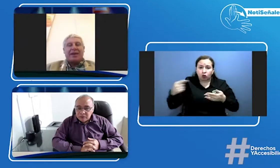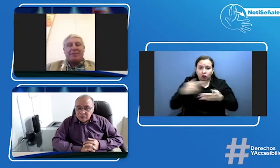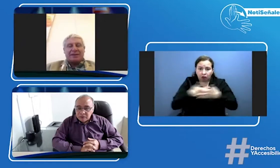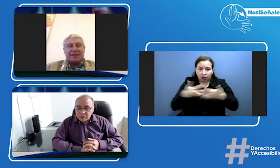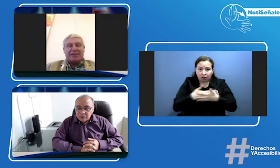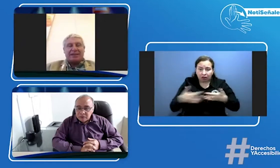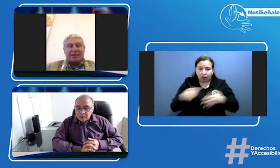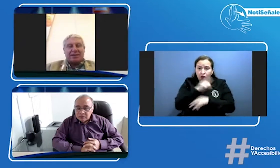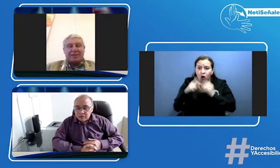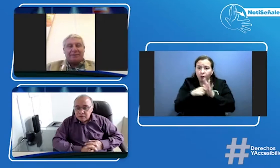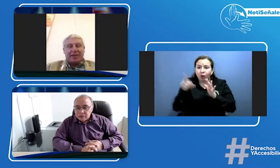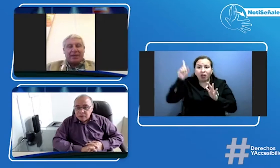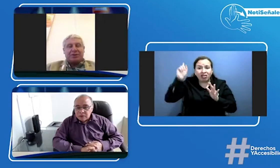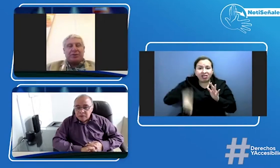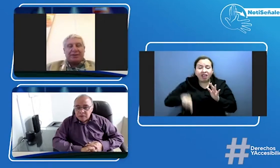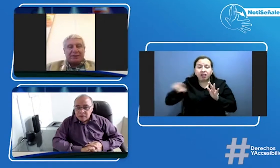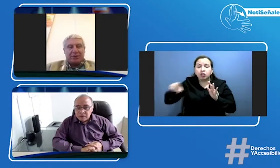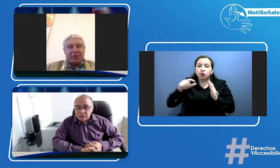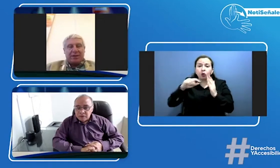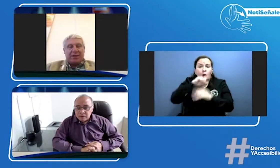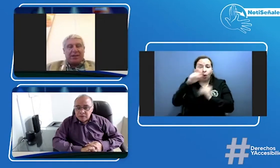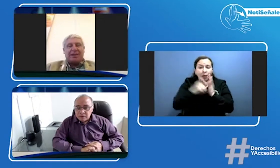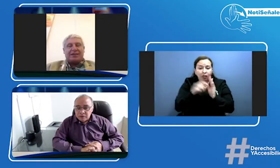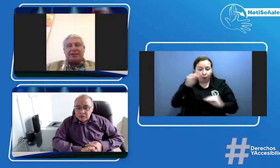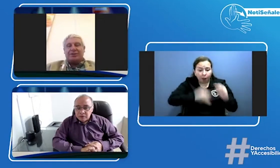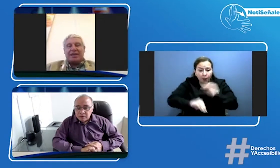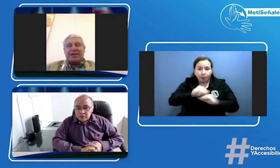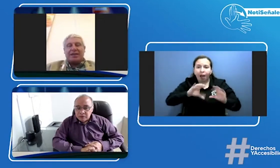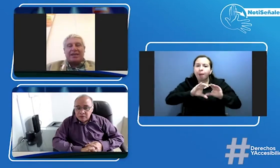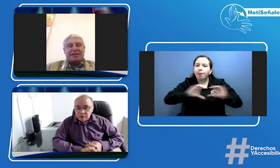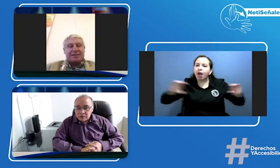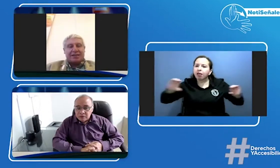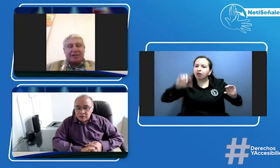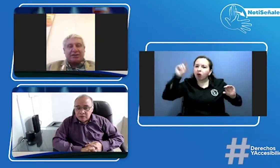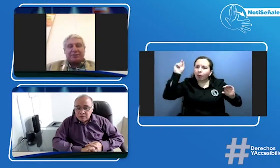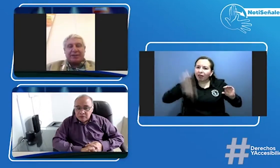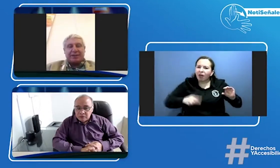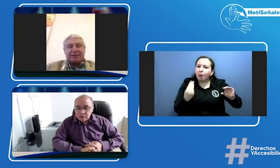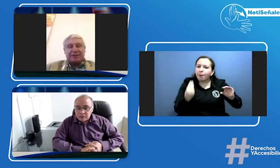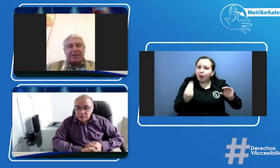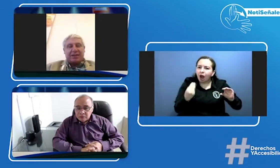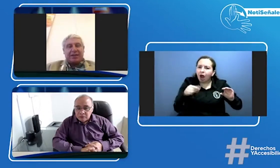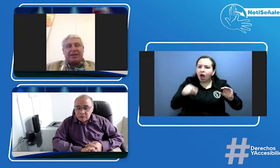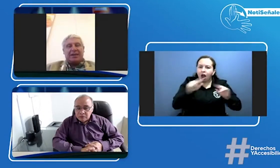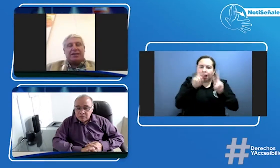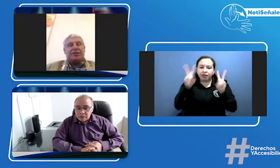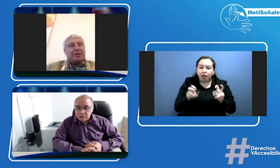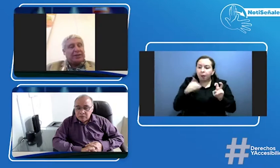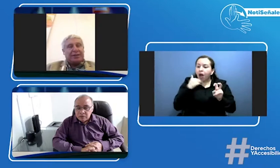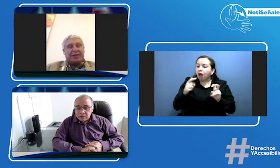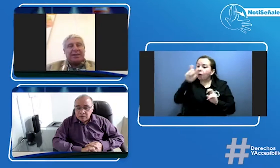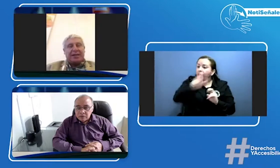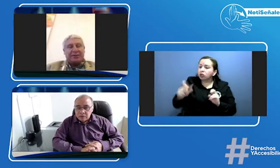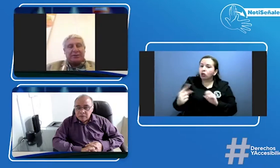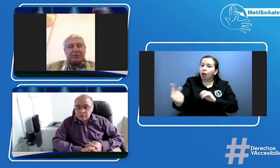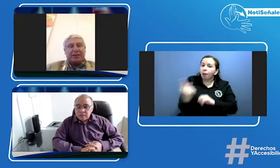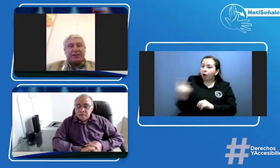parametrice el examen en su plataforma y así no tenga que rechazar los aspirantes que tienen la dificultad de